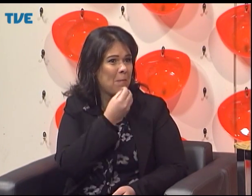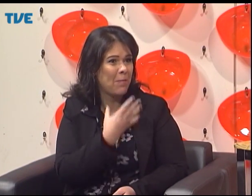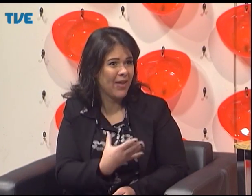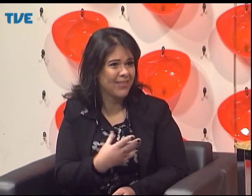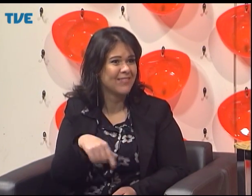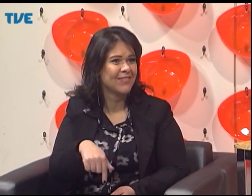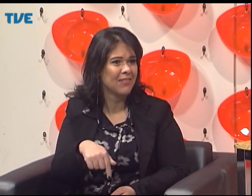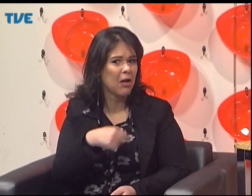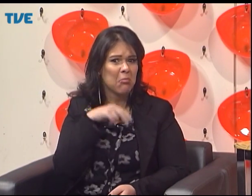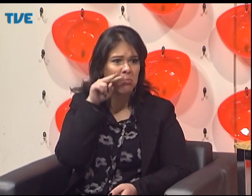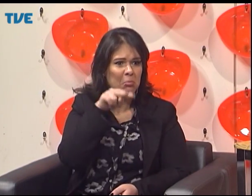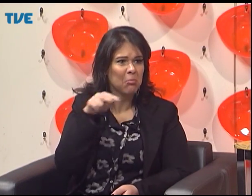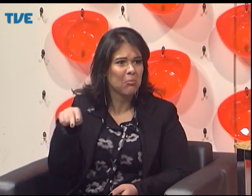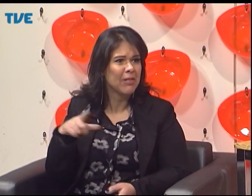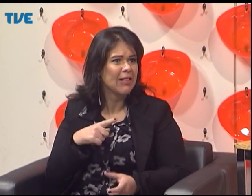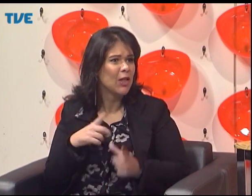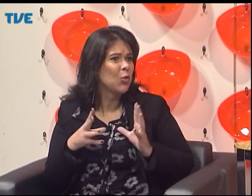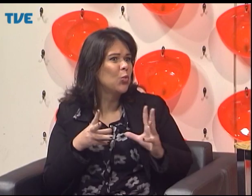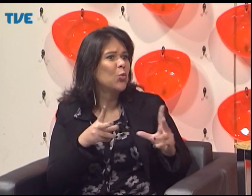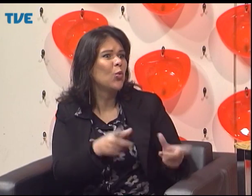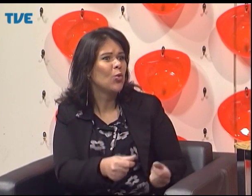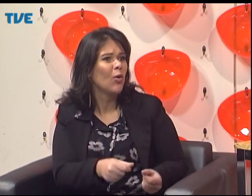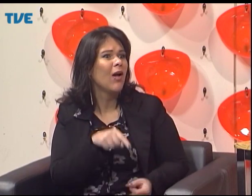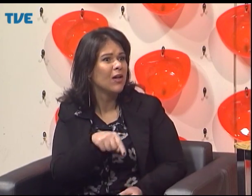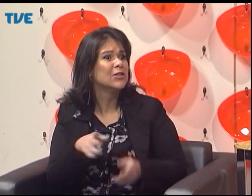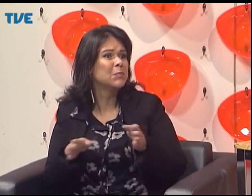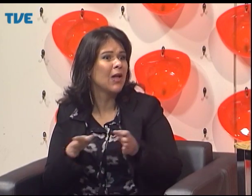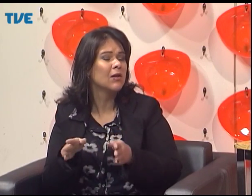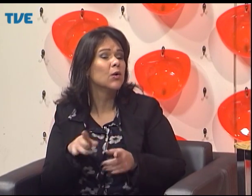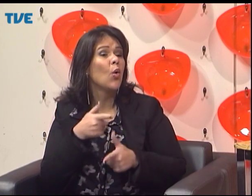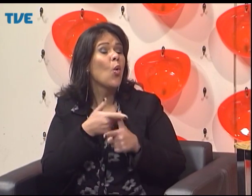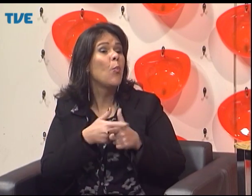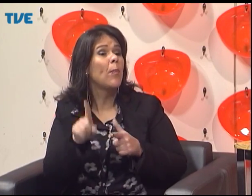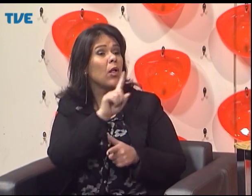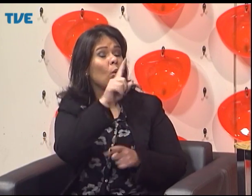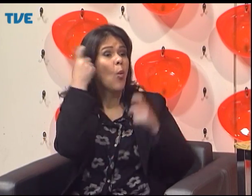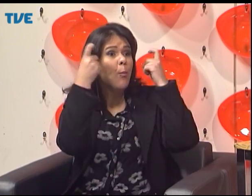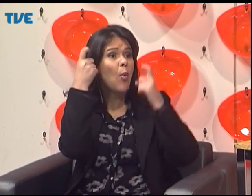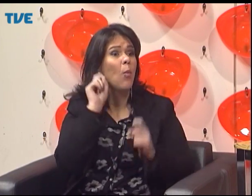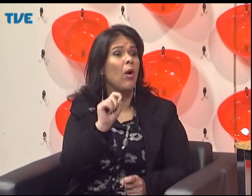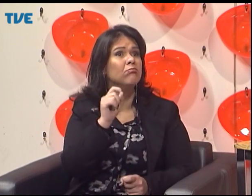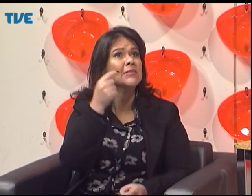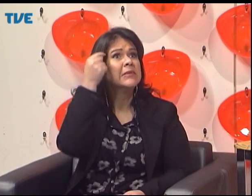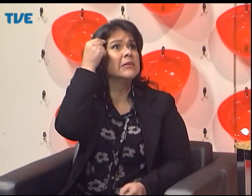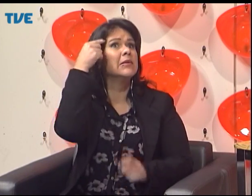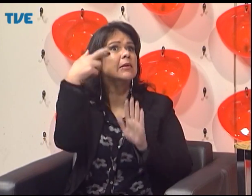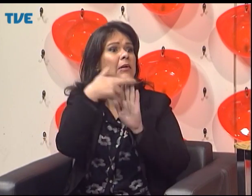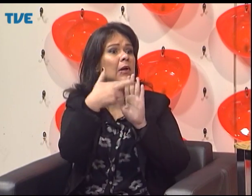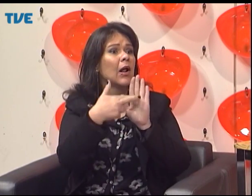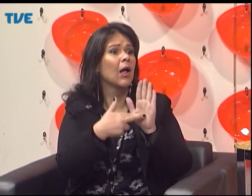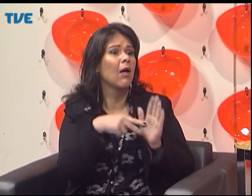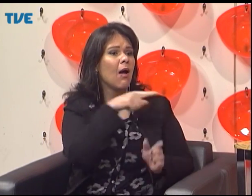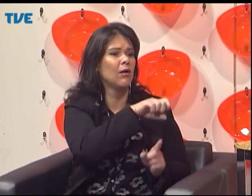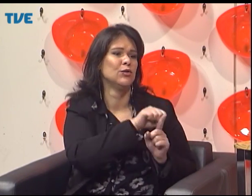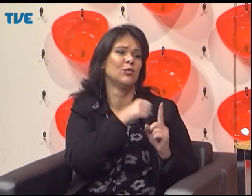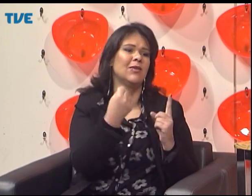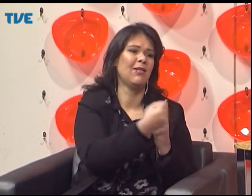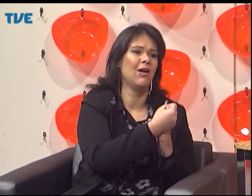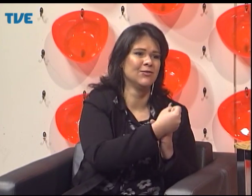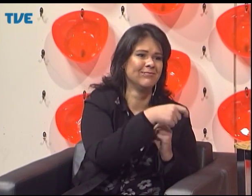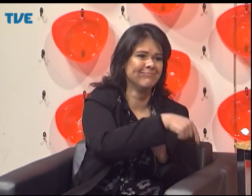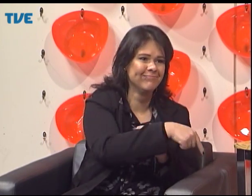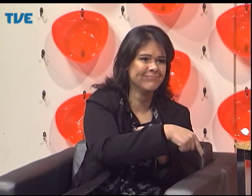Se nós temos acessibilidade, que nem neste programa, aqui nós temos acessibilidade. A intérprete está sendo oferecida para que a gente